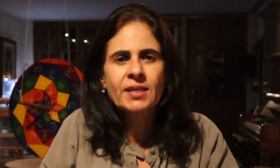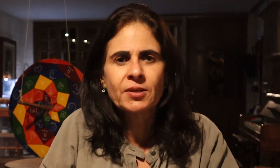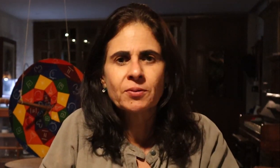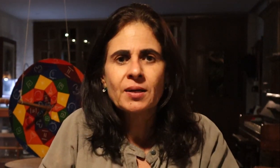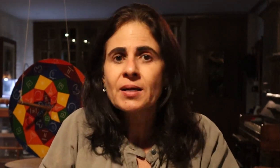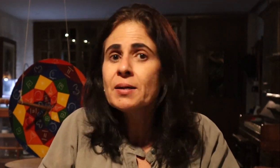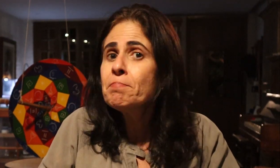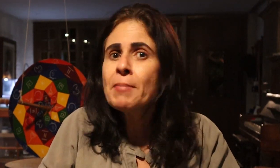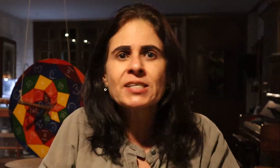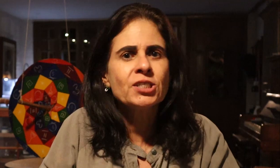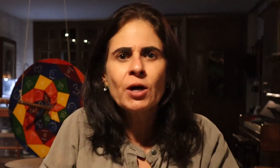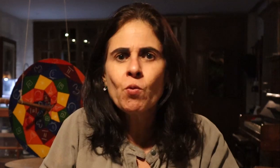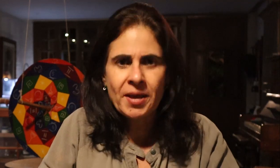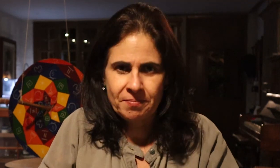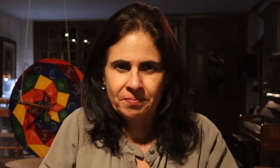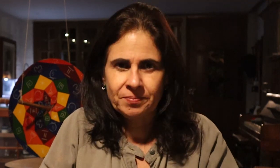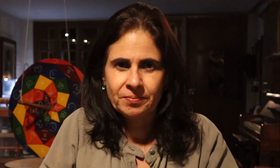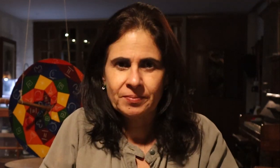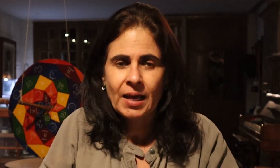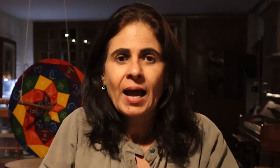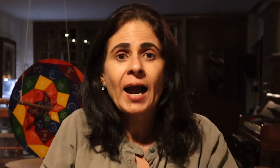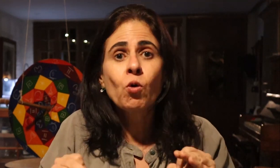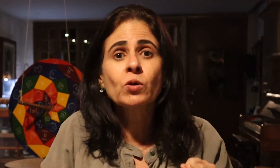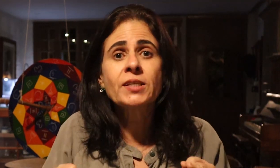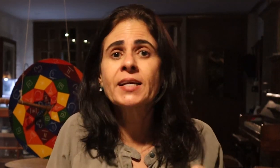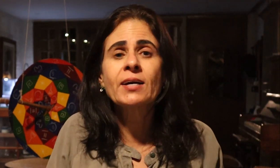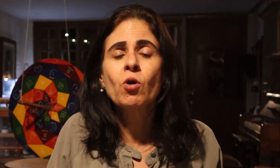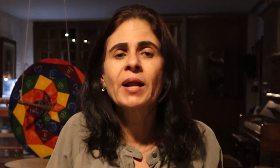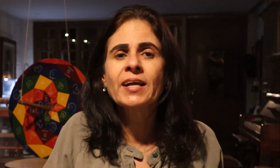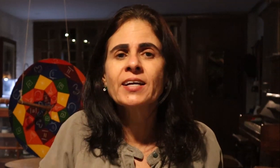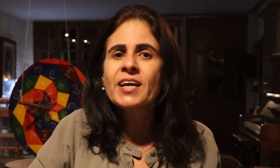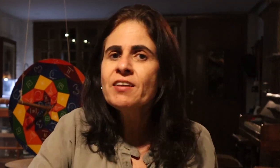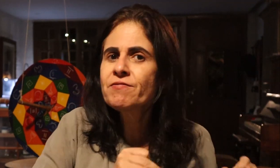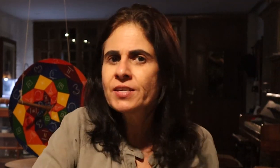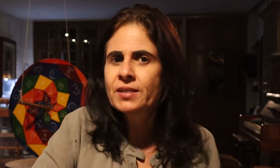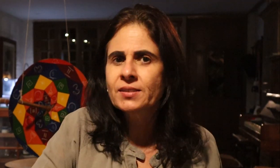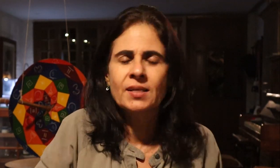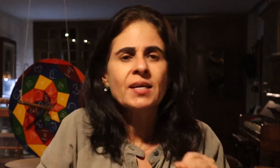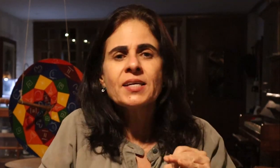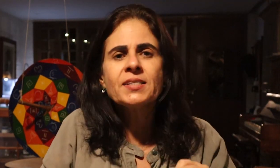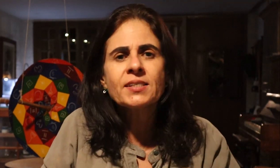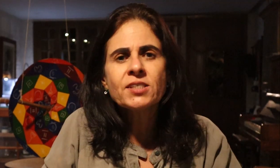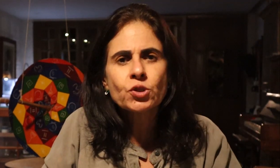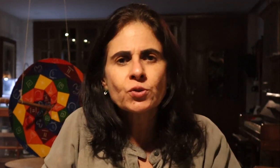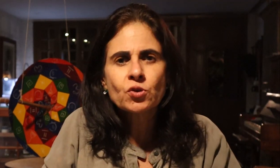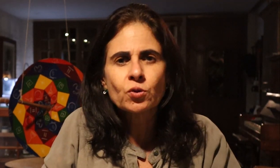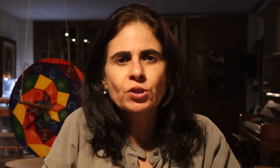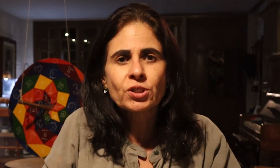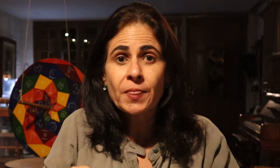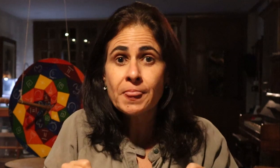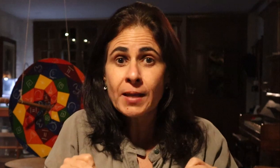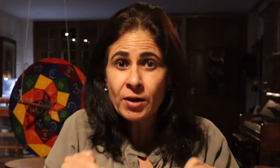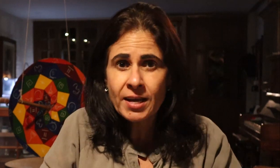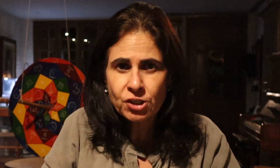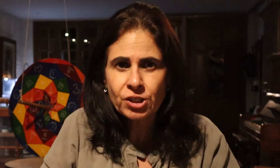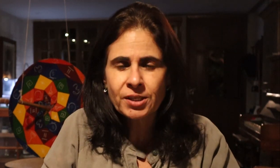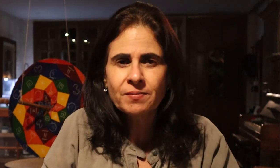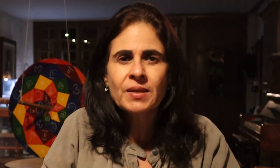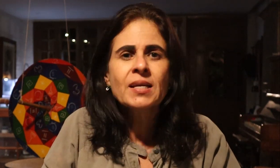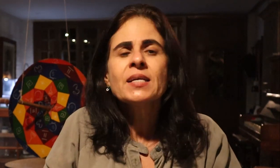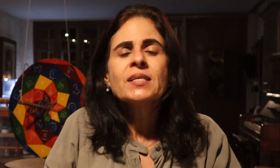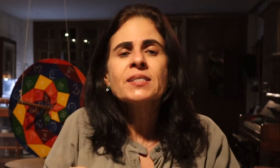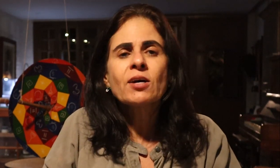de soma zero, mas não é. A conta será cobrada em vidas. E se as instituições não